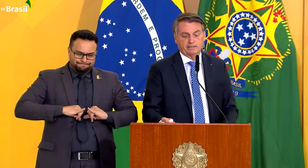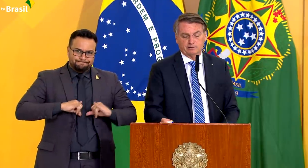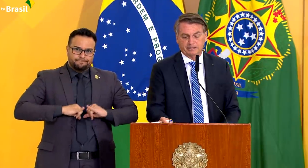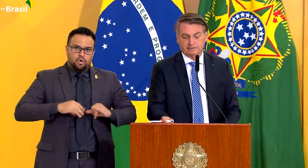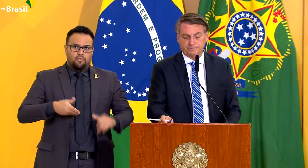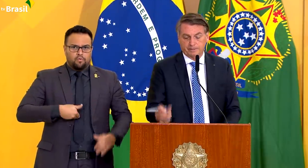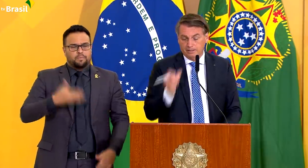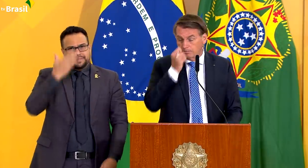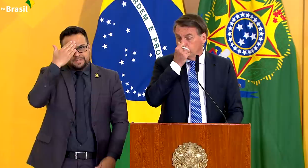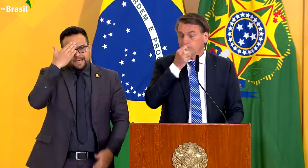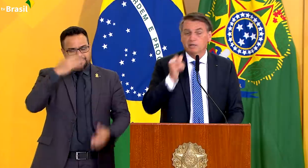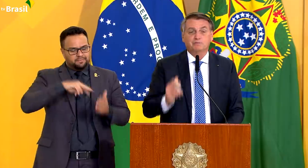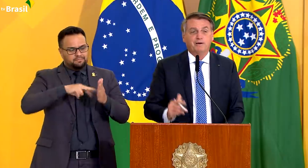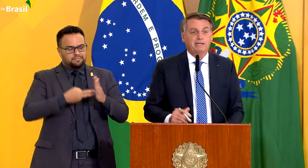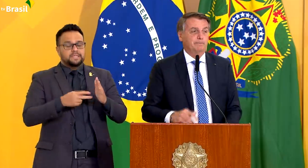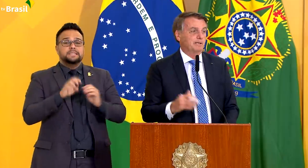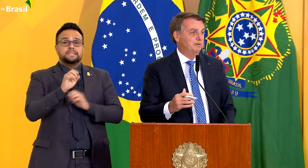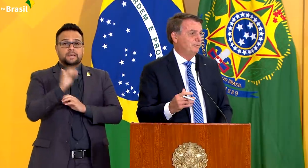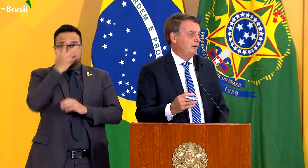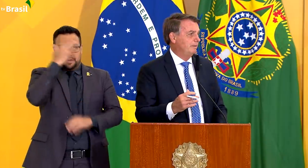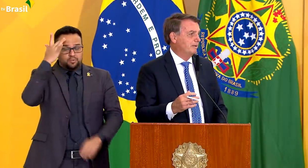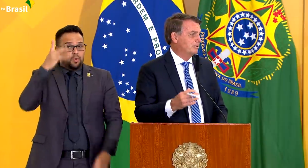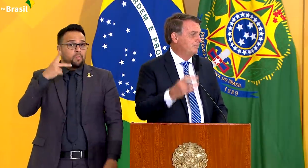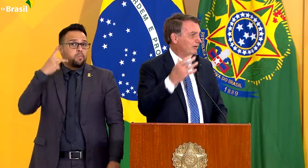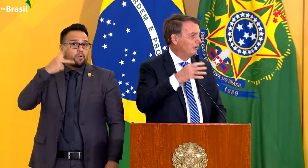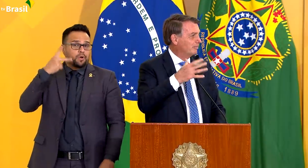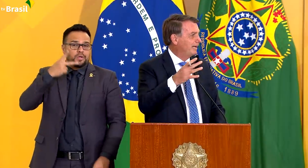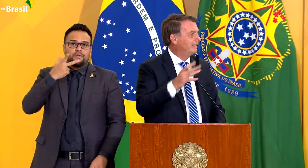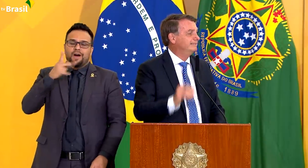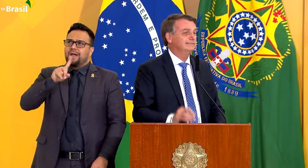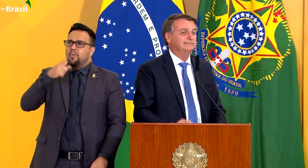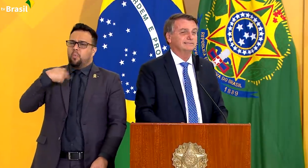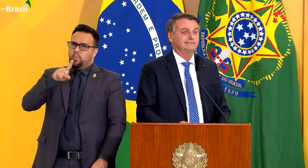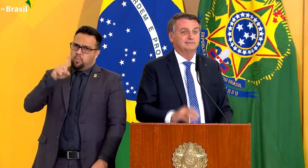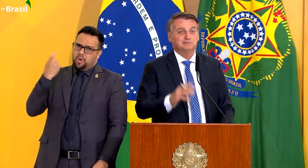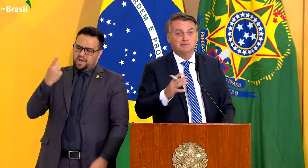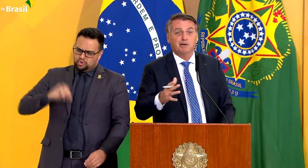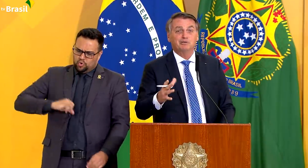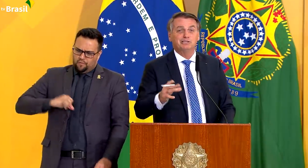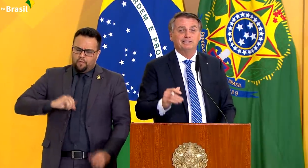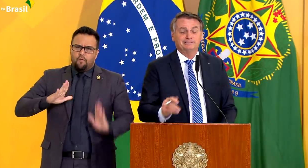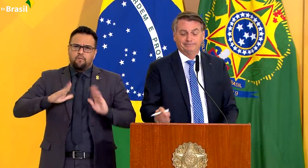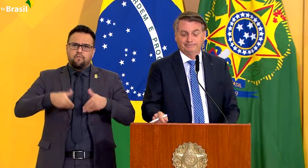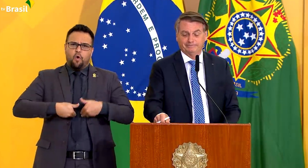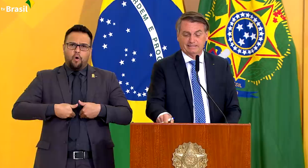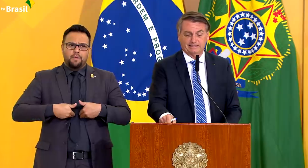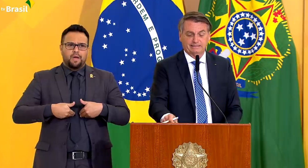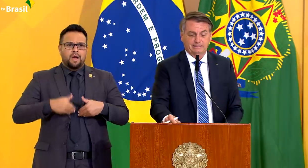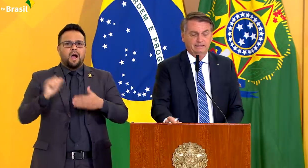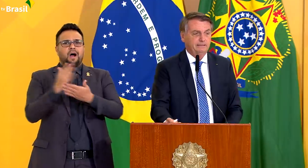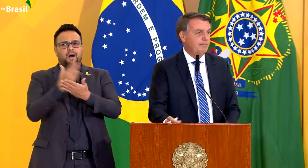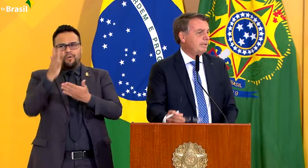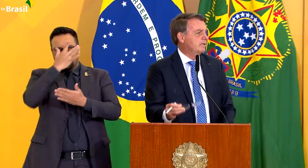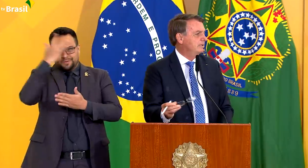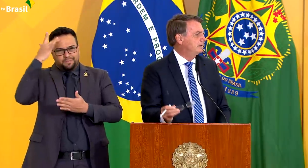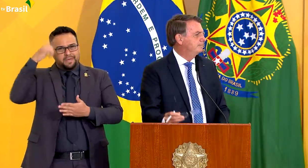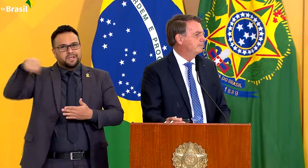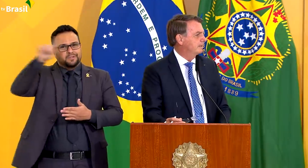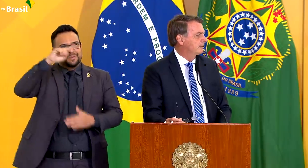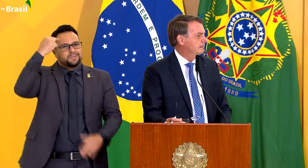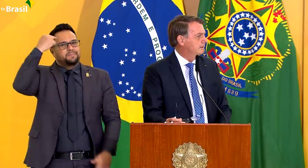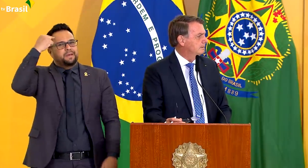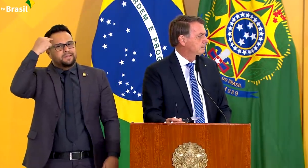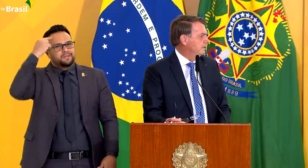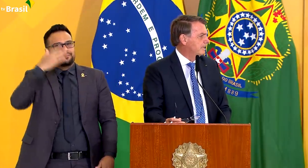representa realmente. Quando um político fala que passou fome, o pessoal vai logo para a demagogia. Mas aqui